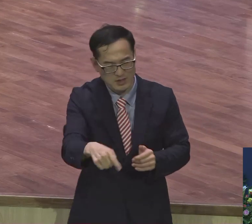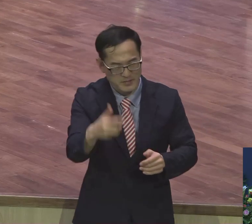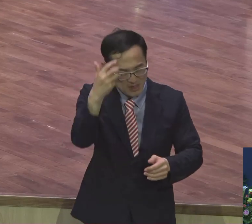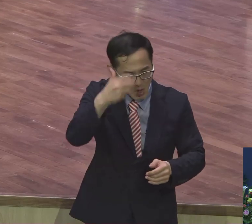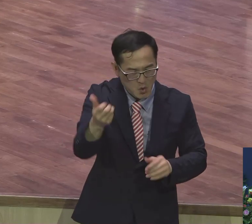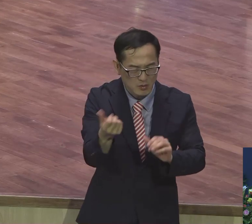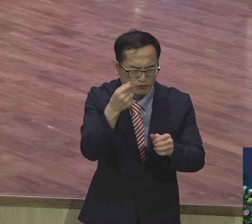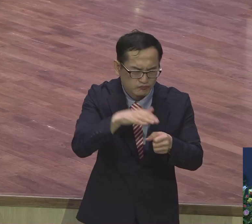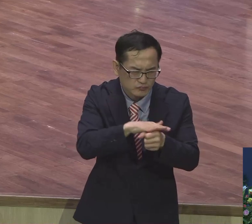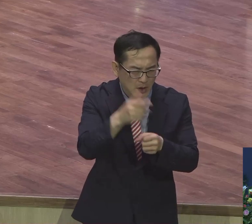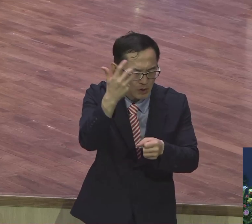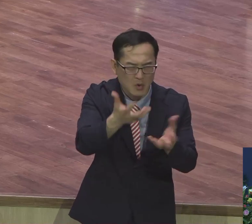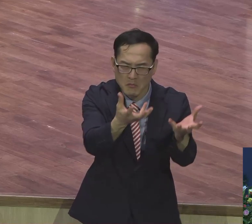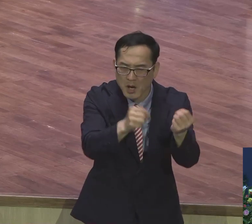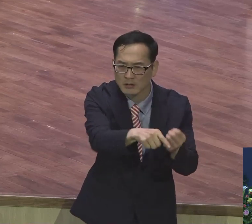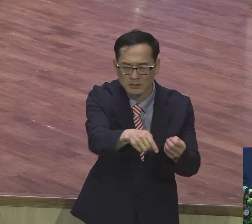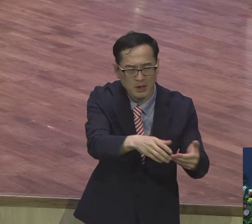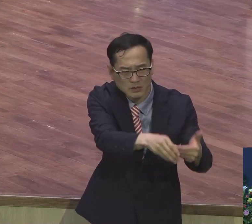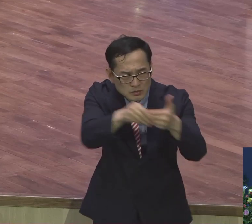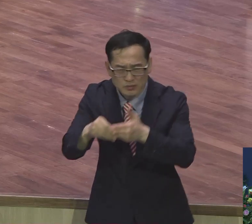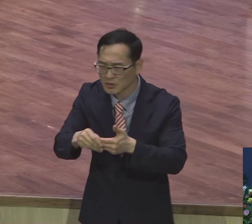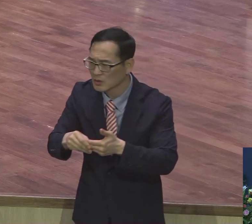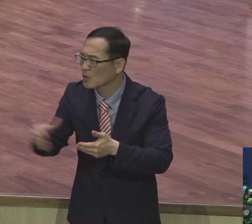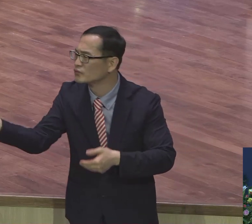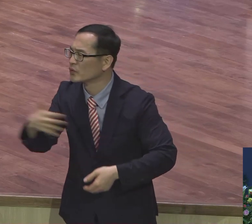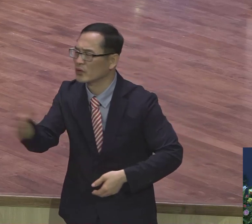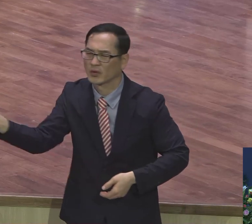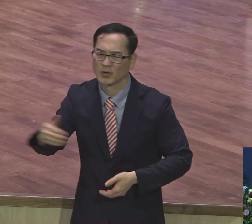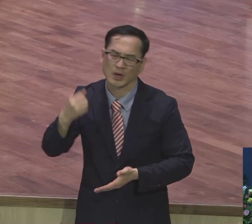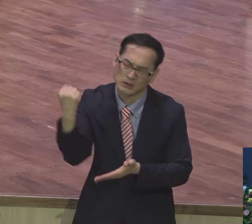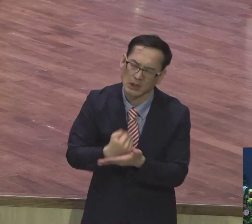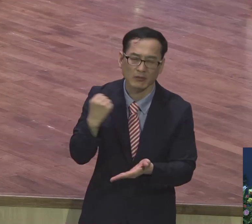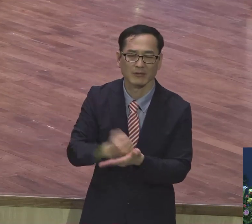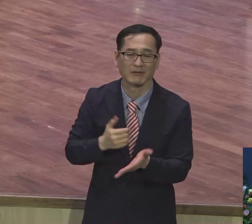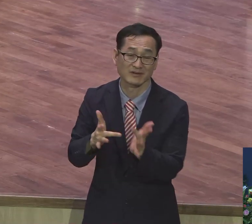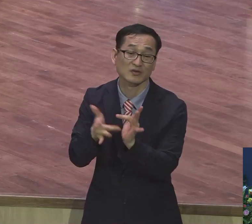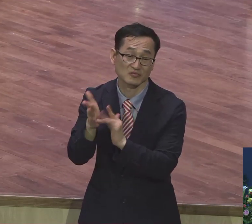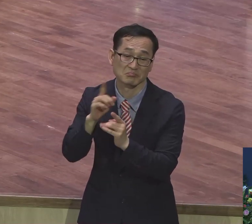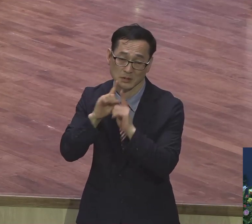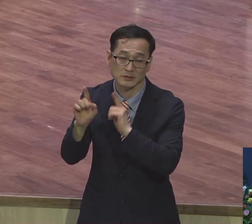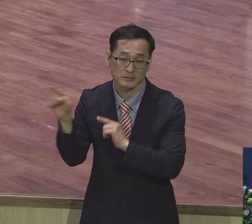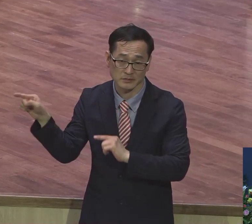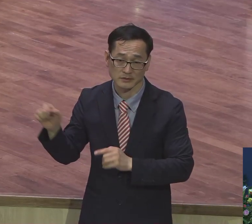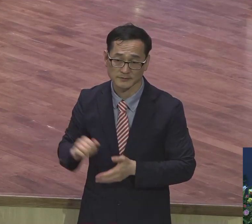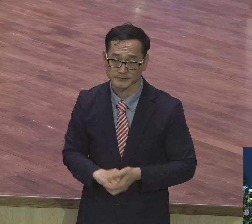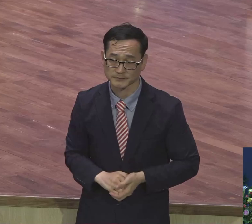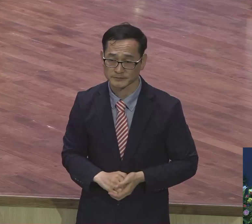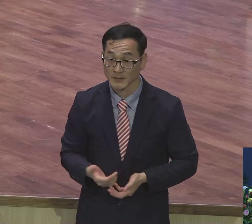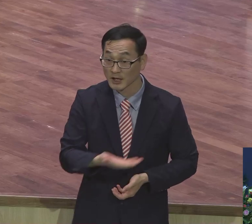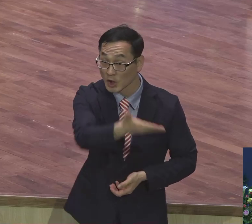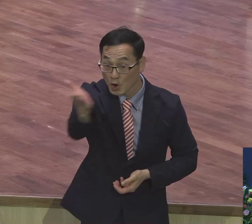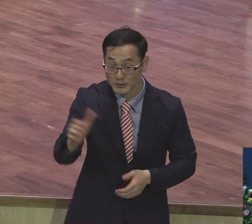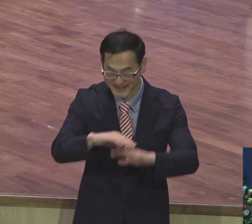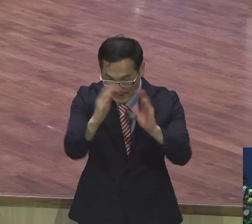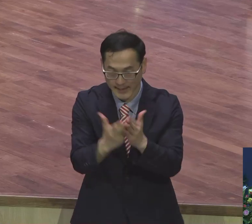탄식 했다고요 여운계에 여운계에 나오는 나오는 여러분들은요 여러분들은요 다 다 추수할 추수할 일꾼인 일꾼인 줄 줄 믿으시 믿으시 바랍니다. 바랍니다.